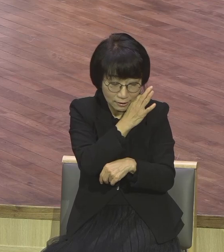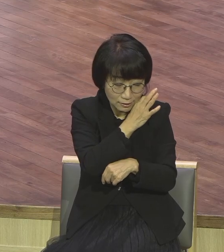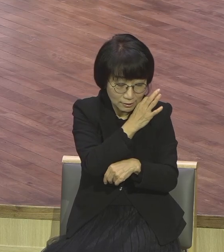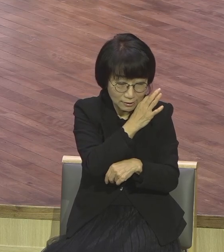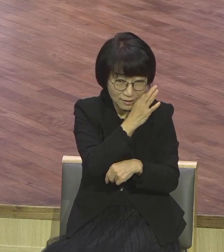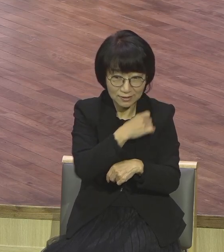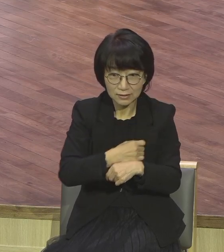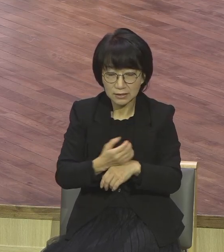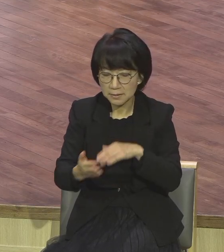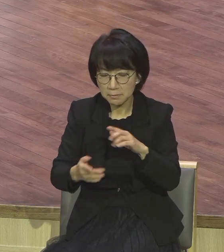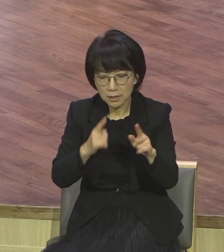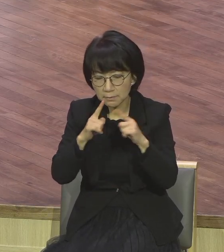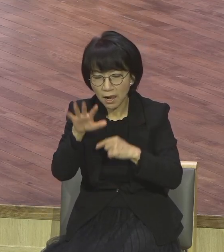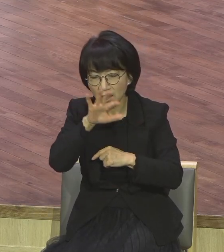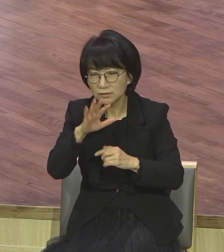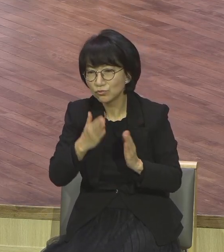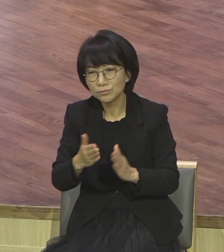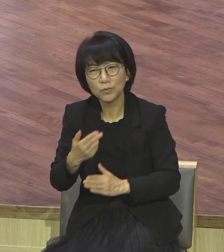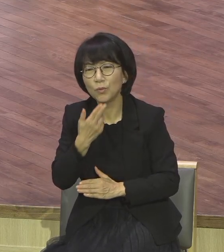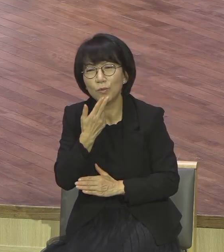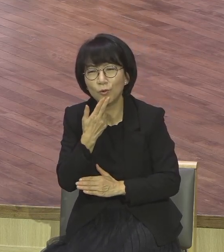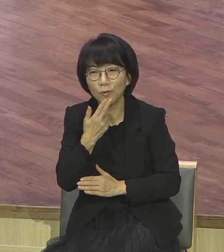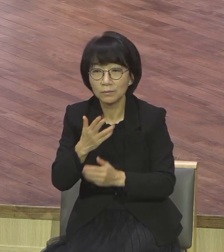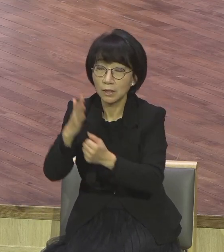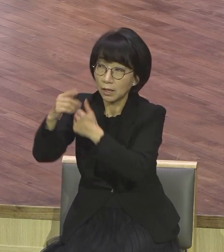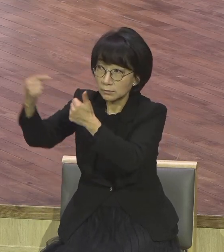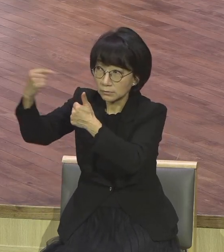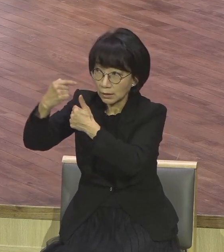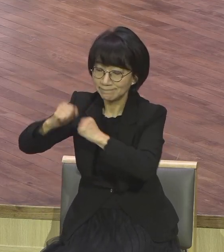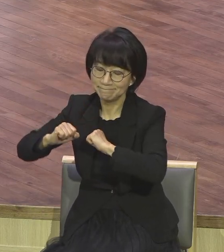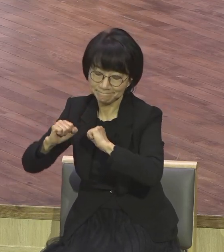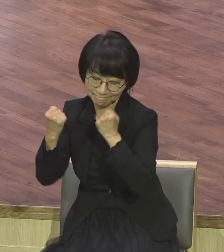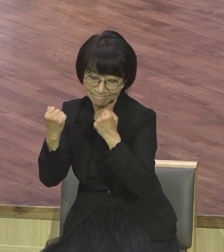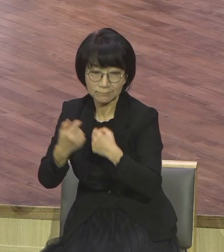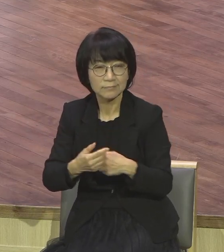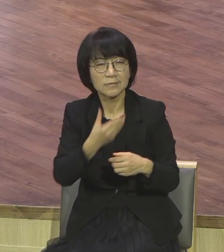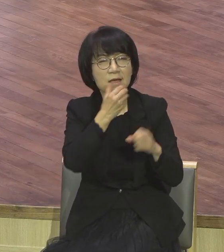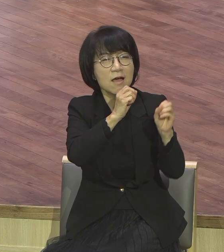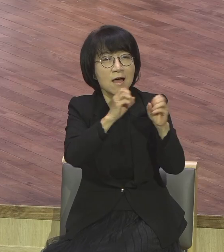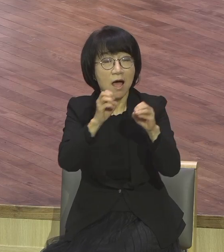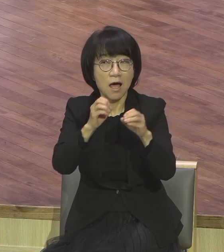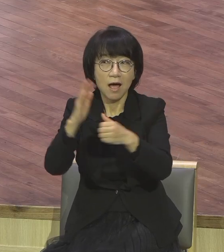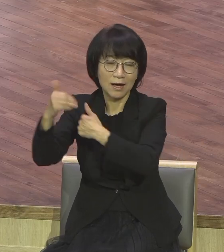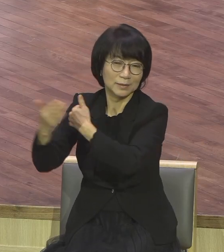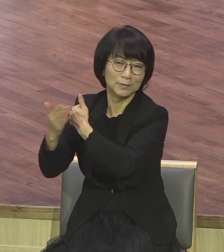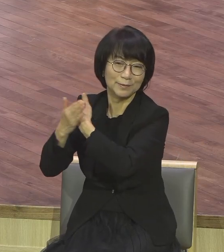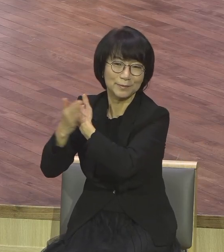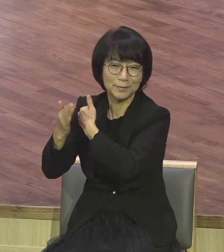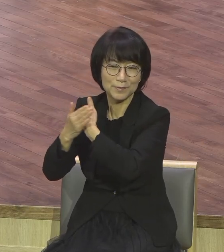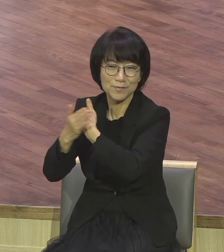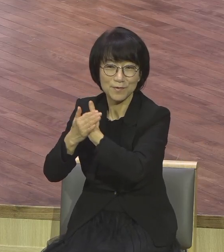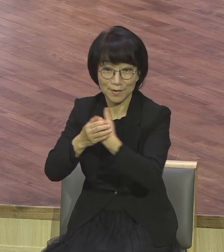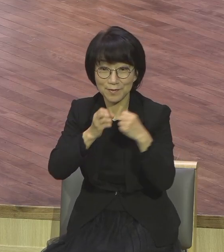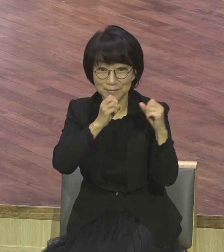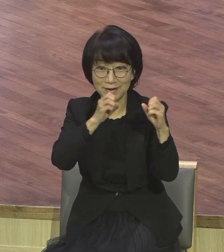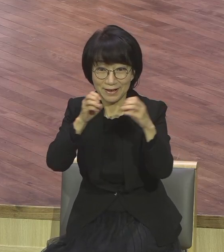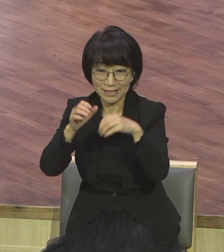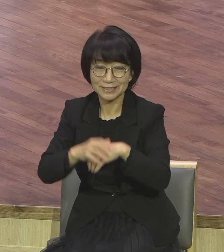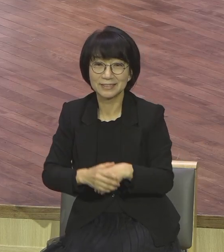무조건 그냥 순종했어 했더니 하나님이 하게 하시더라니까 심지어 그 어렵다는 교회 개척 내가